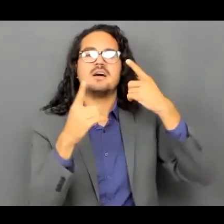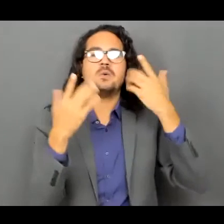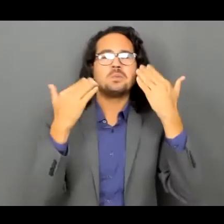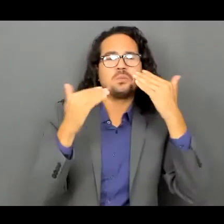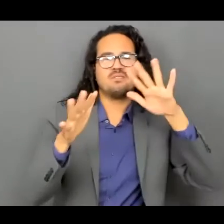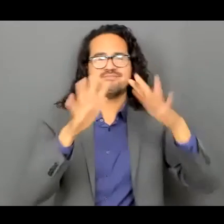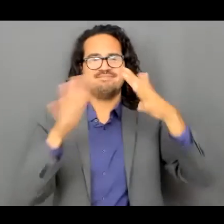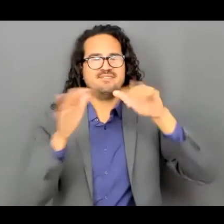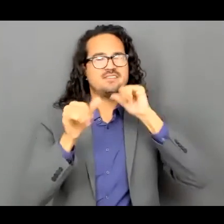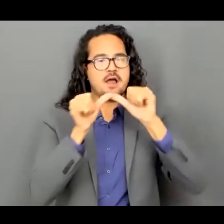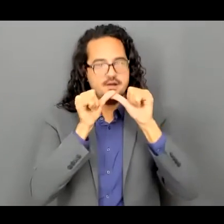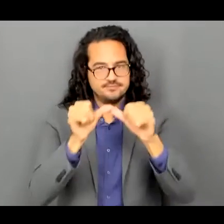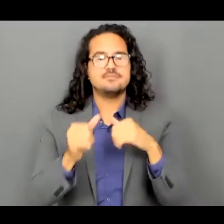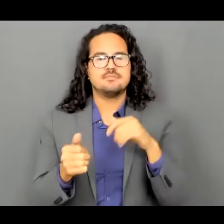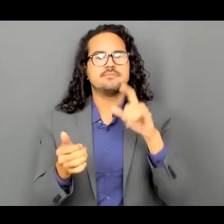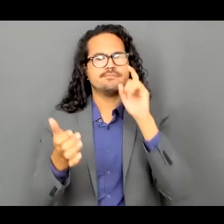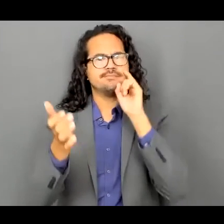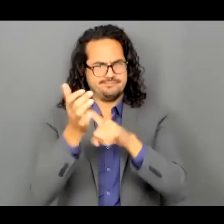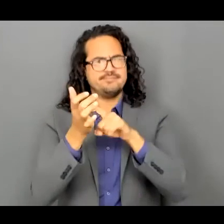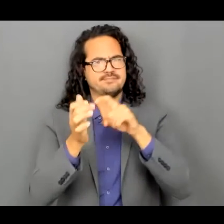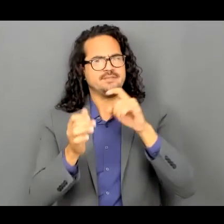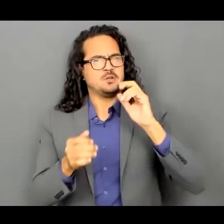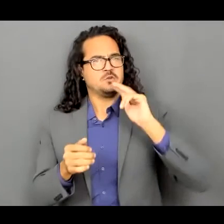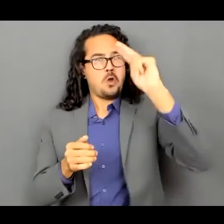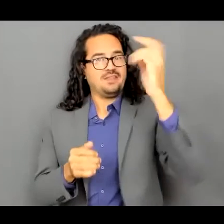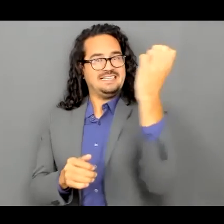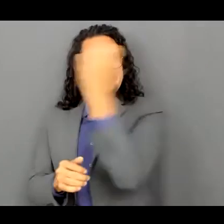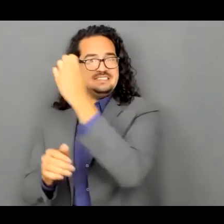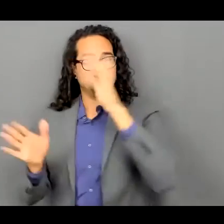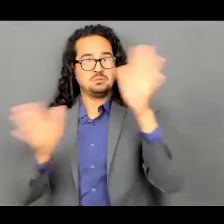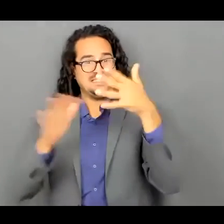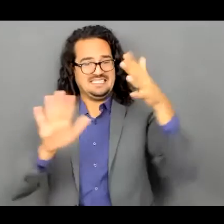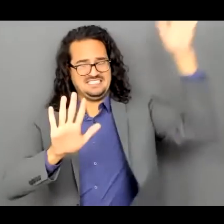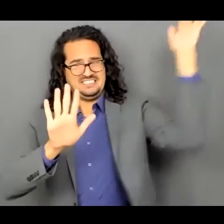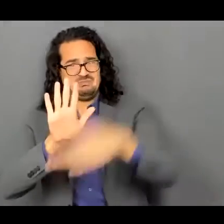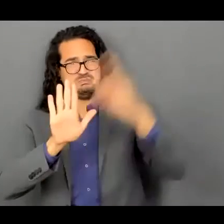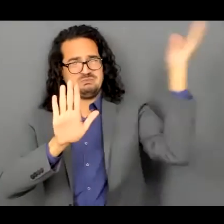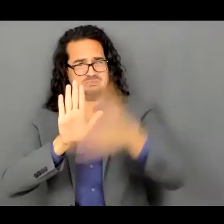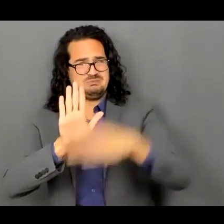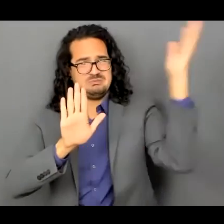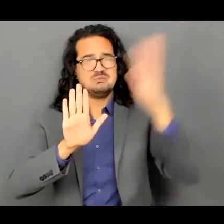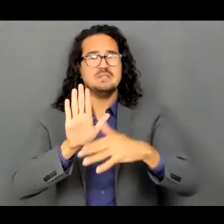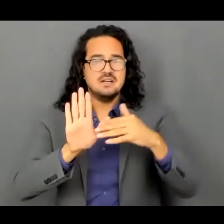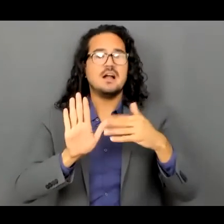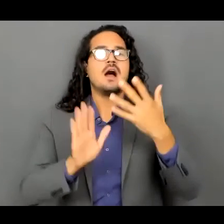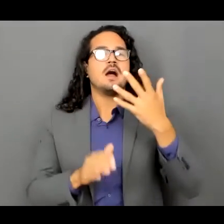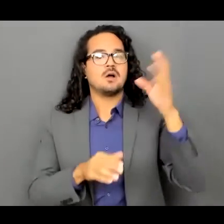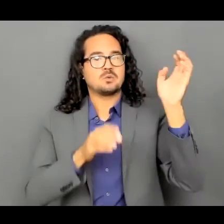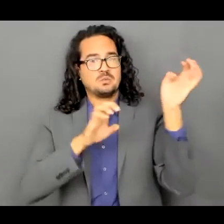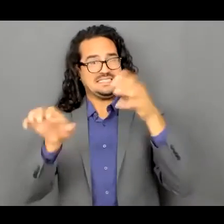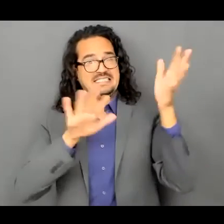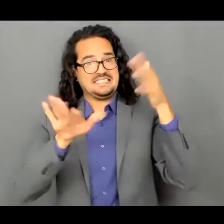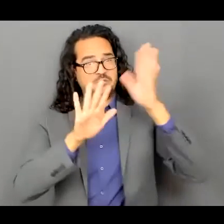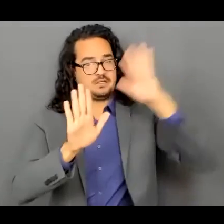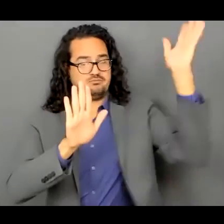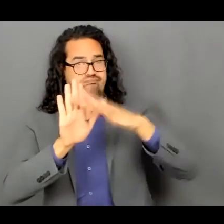estamos viendo que bueno están entrando muchos vientos del noreste y están empujando por la costa